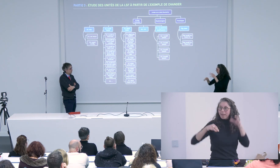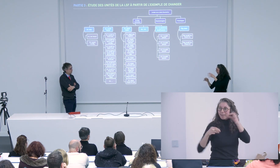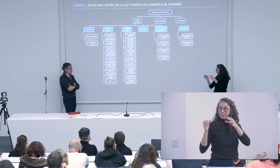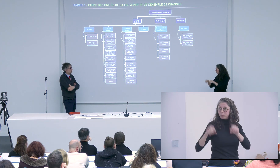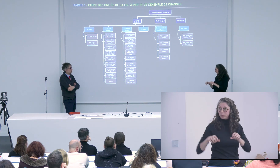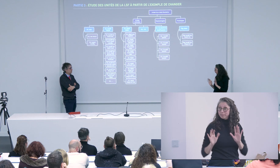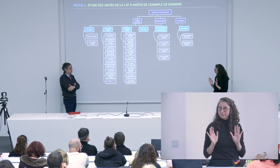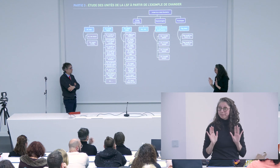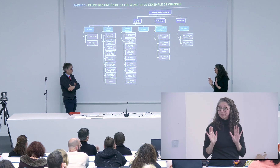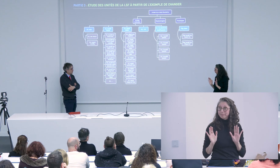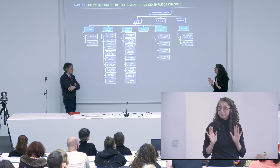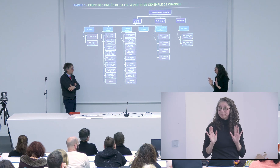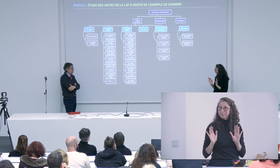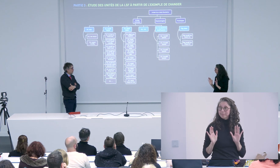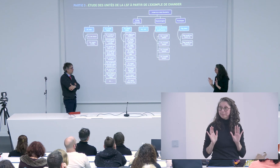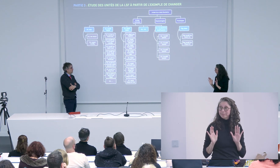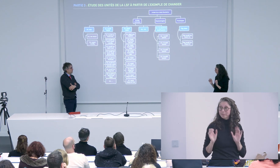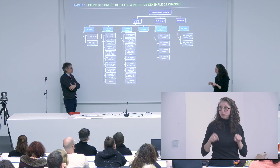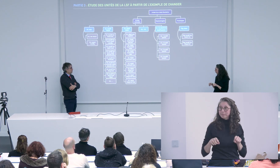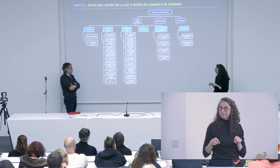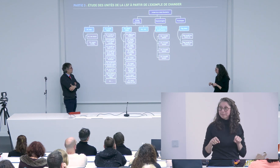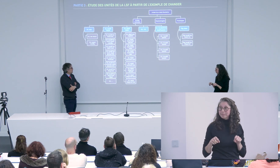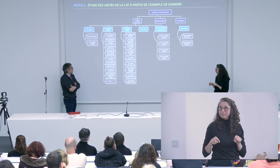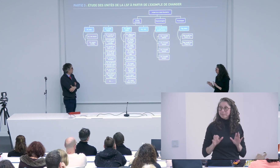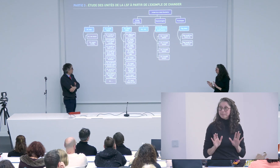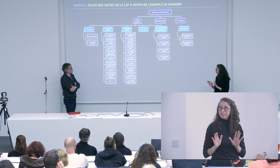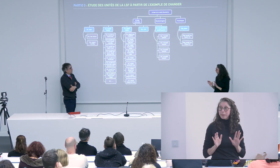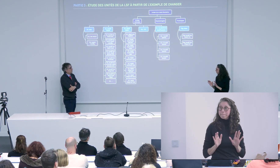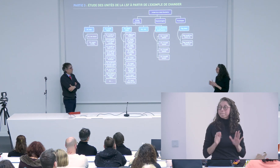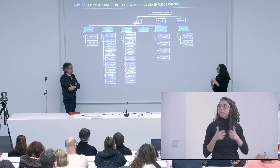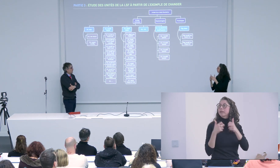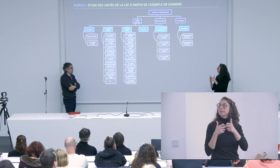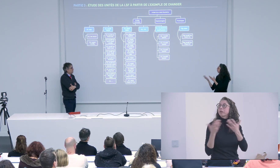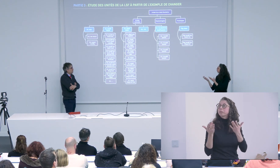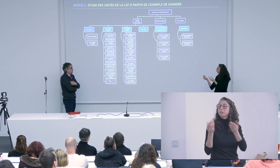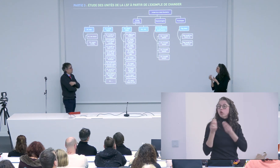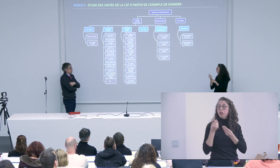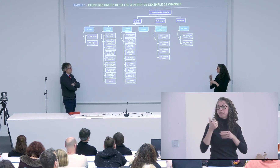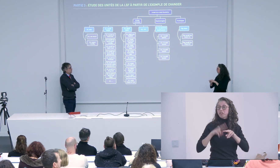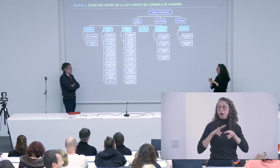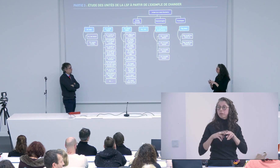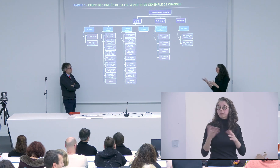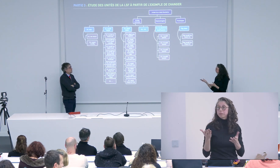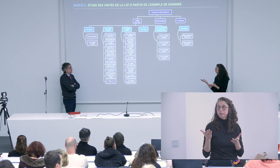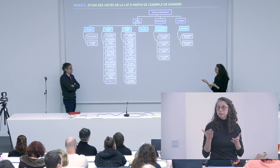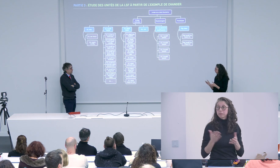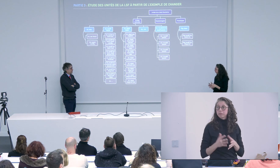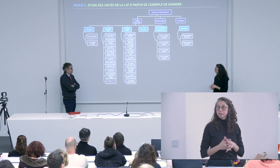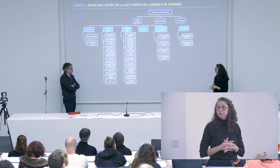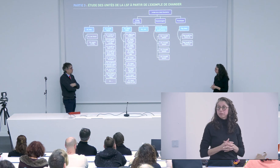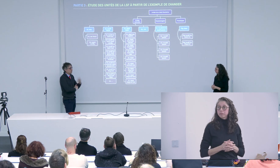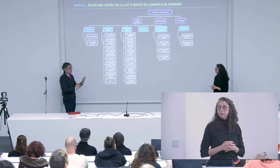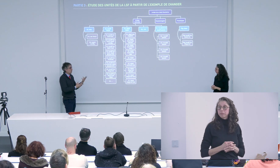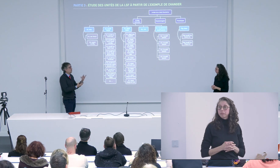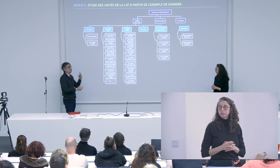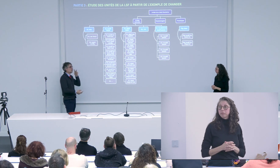et avec d'autres verbes on pourrait encore arriver sur d'autres variations ça serait complètement possible par exemple donner